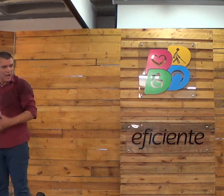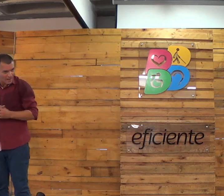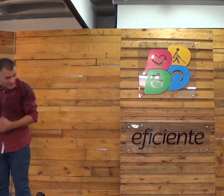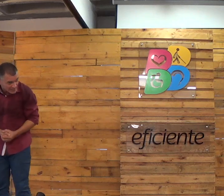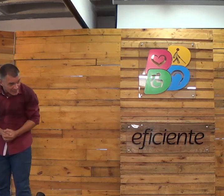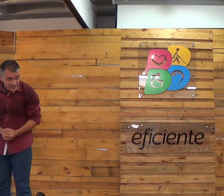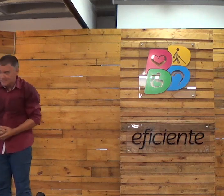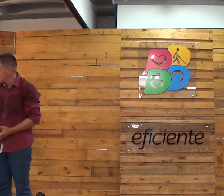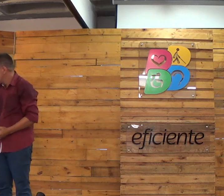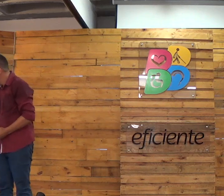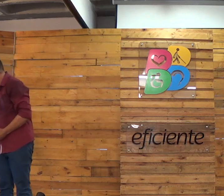Amém?